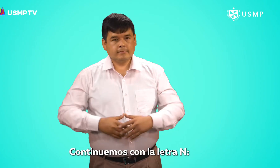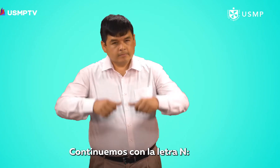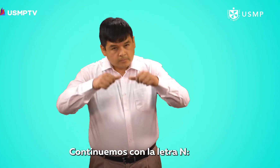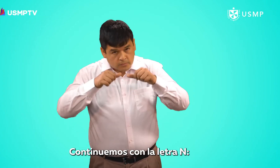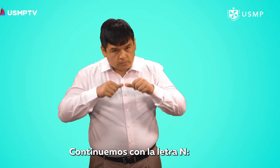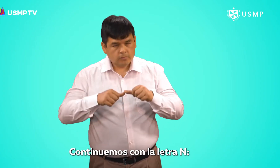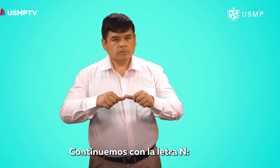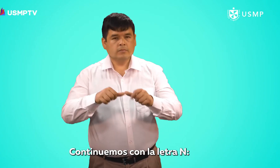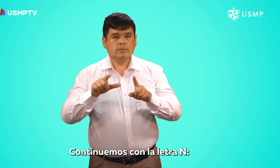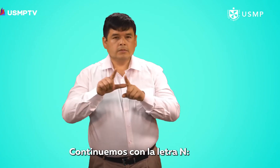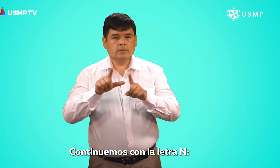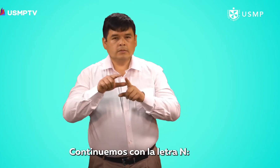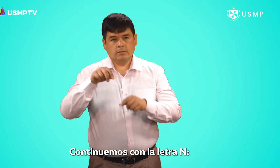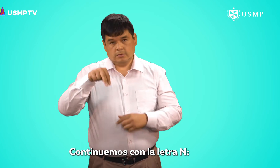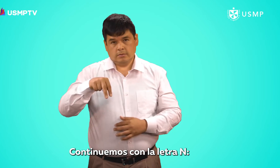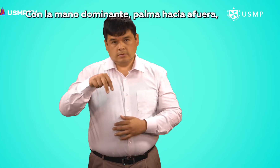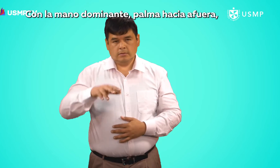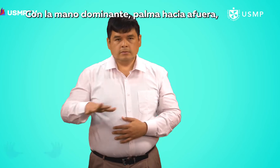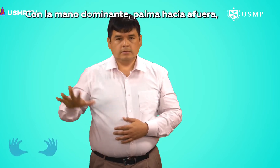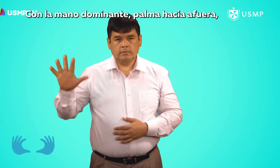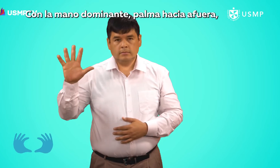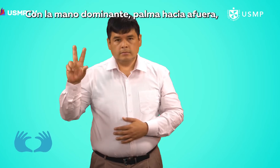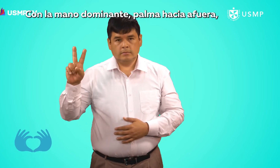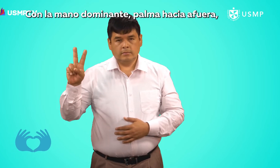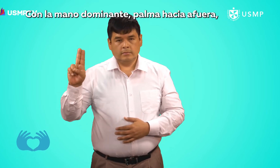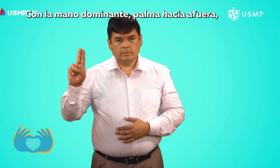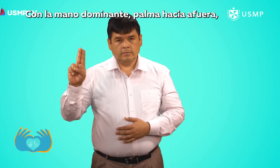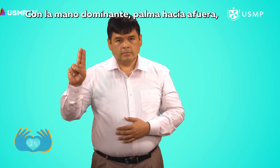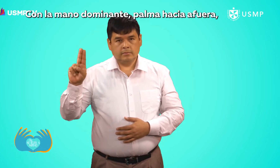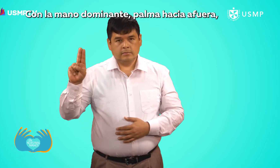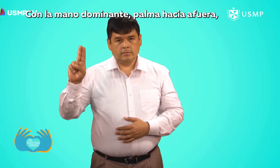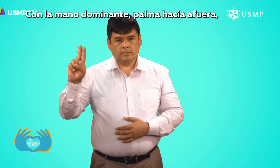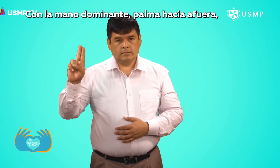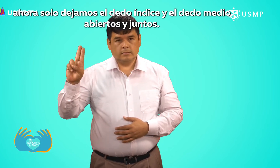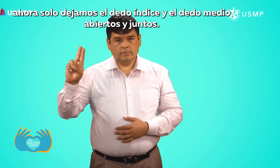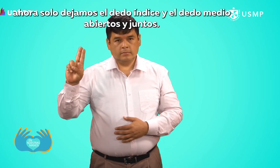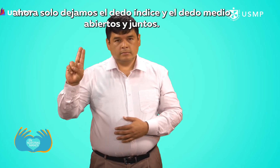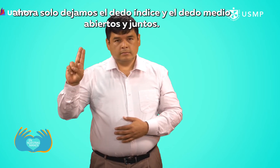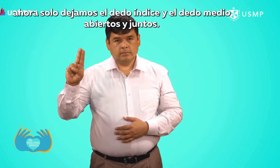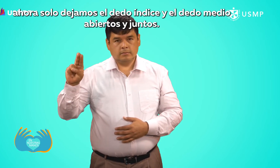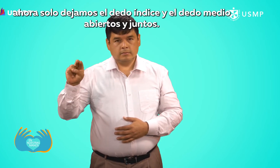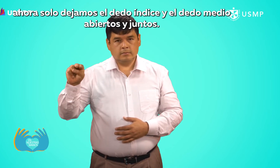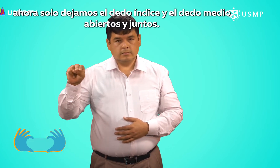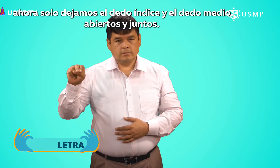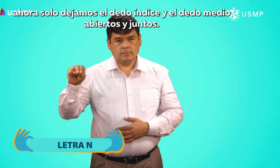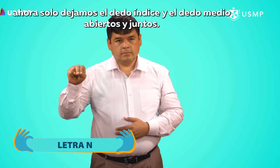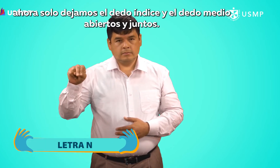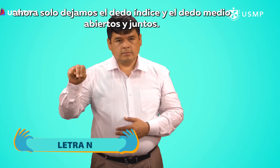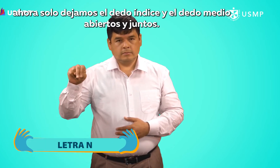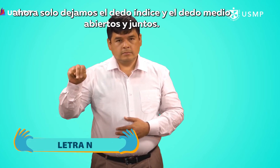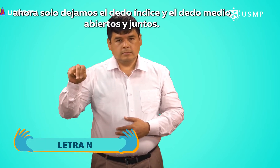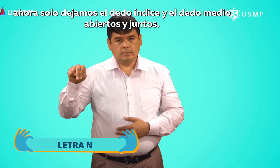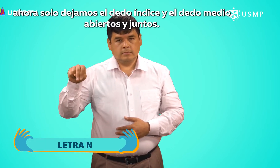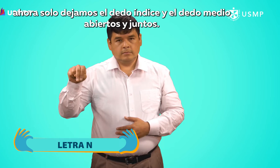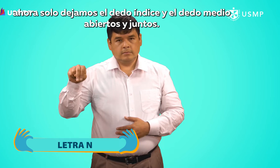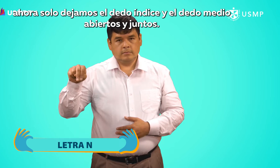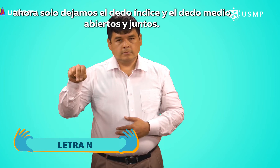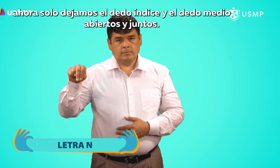Continuemos con la letra N. Con la mano dominante, palma hacia afuera. Ahora solo dejamos el dedo índice y dedo medio abiertos y